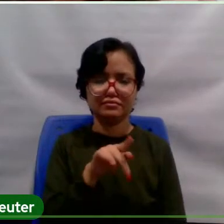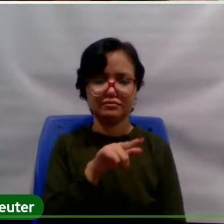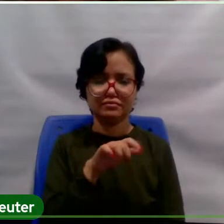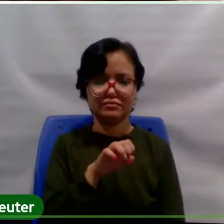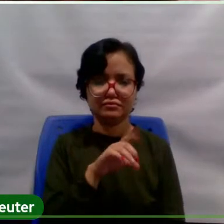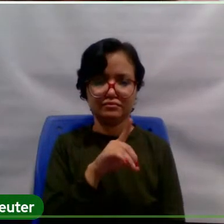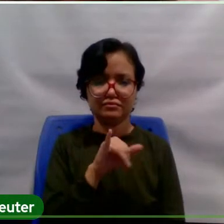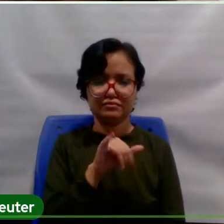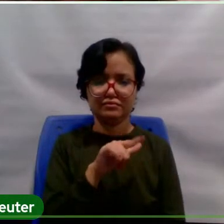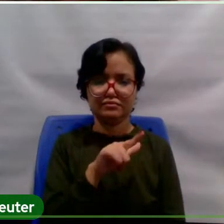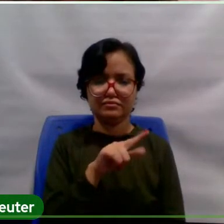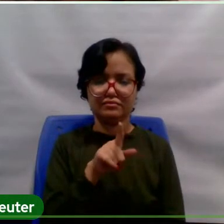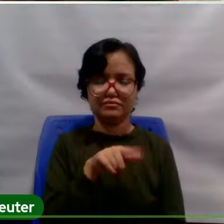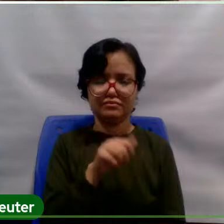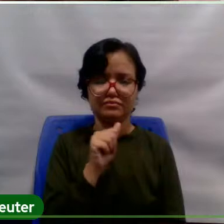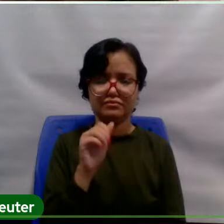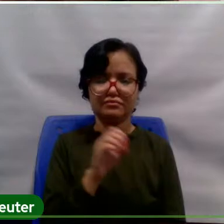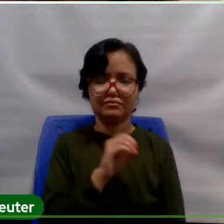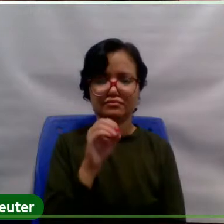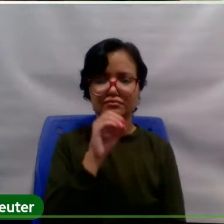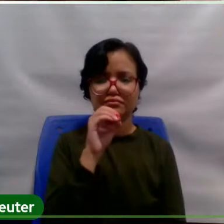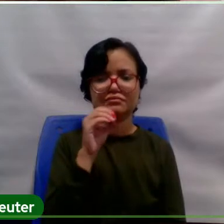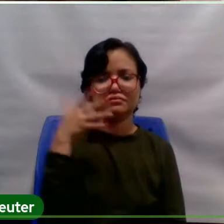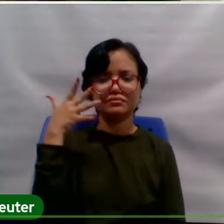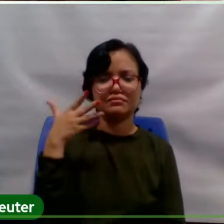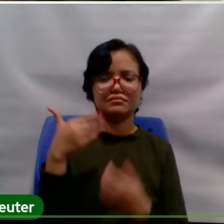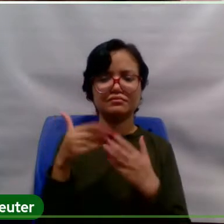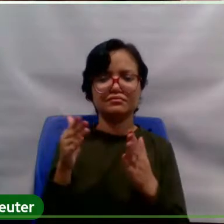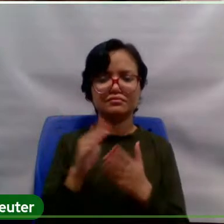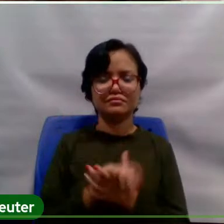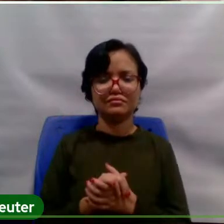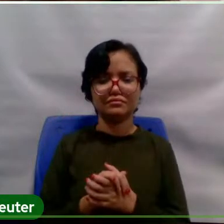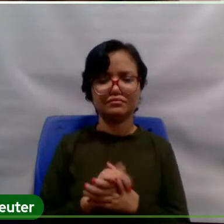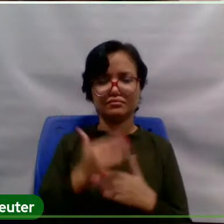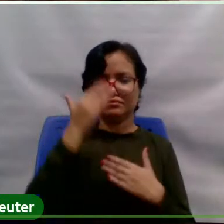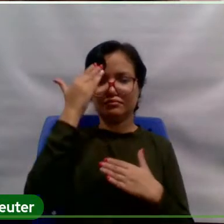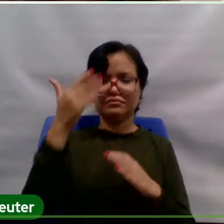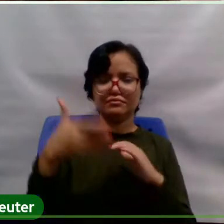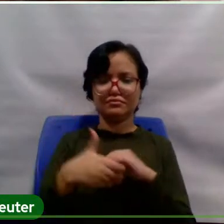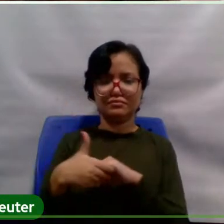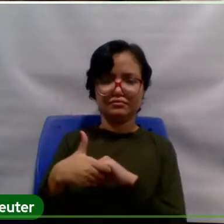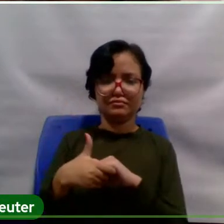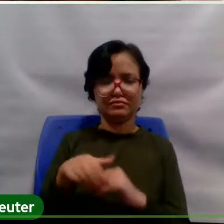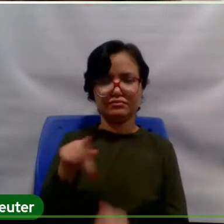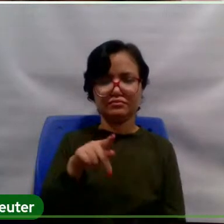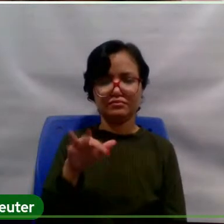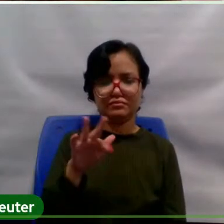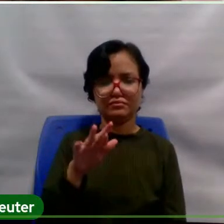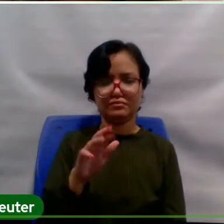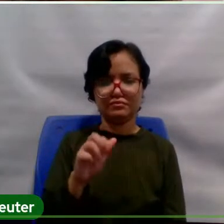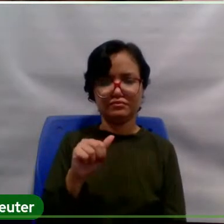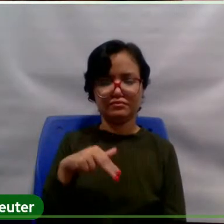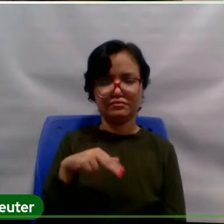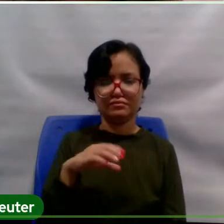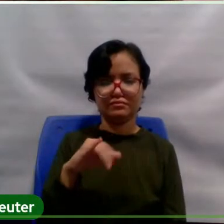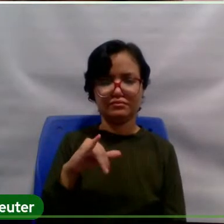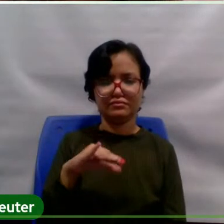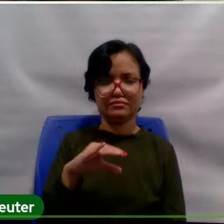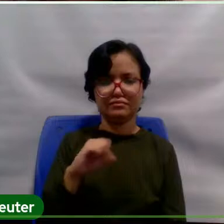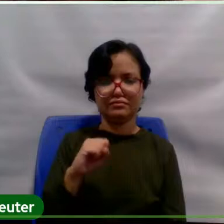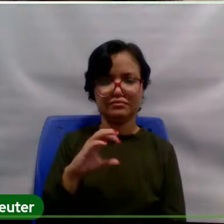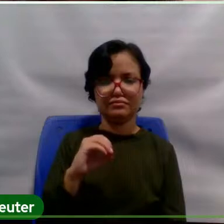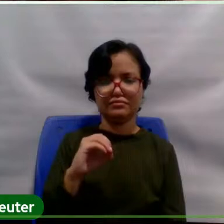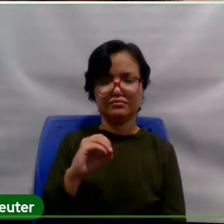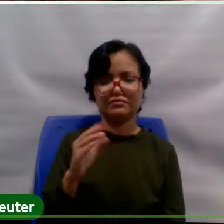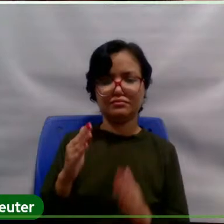E eu agradeço também o convite, em nome do senhor Francisco, que pediu para eu falar que ele ficou triste, né? Por